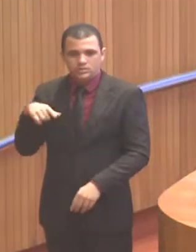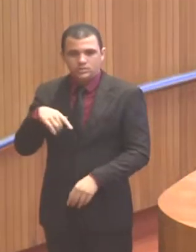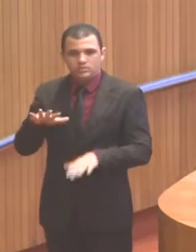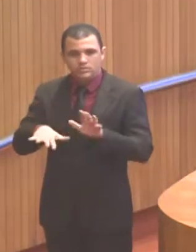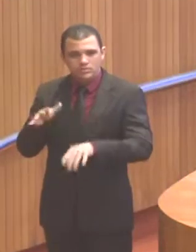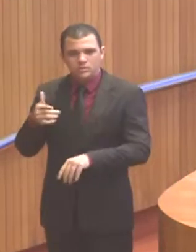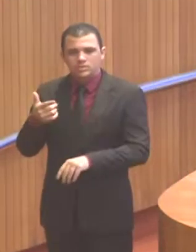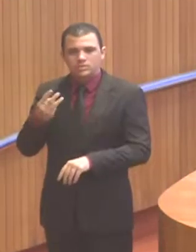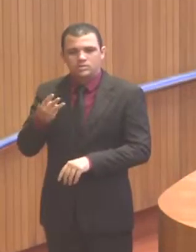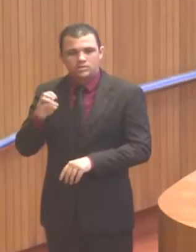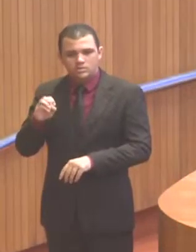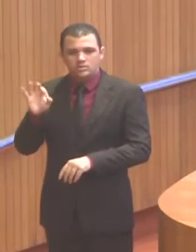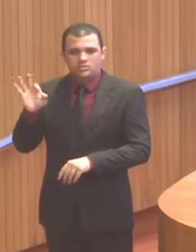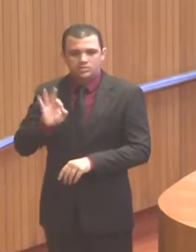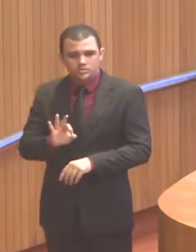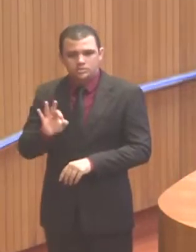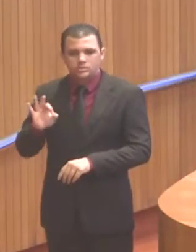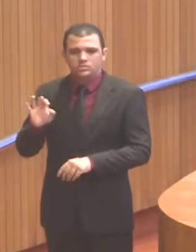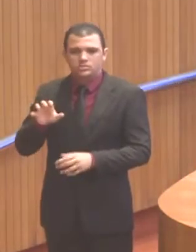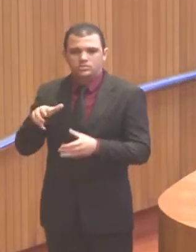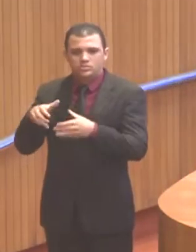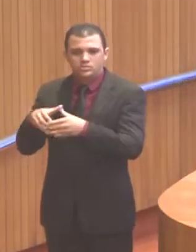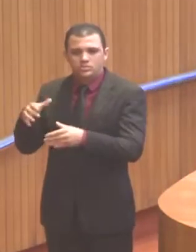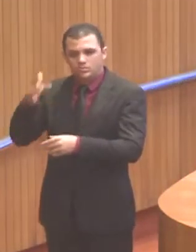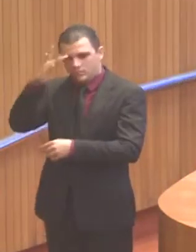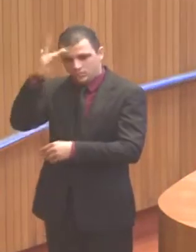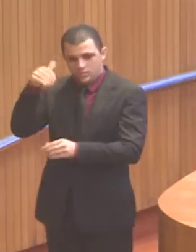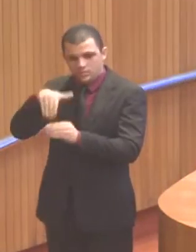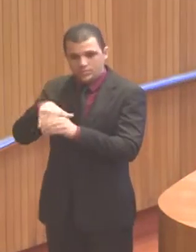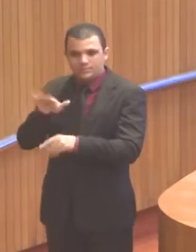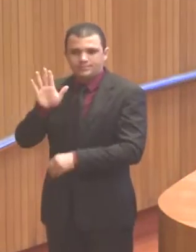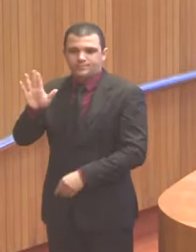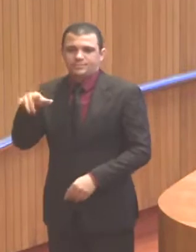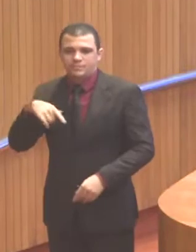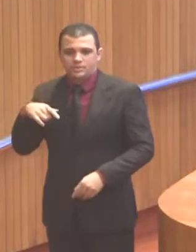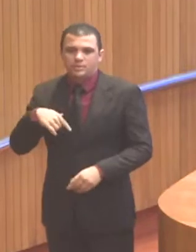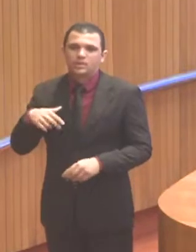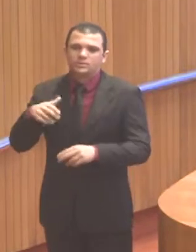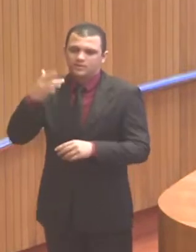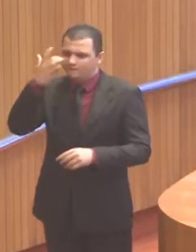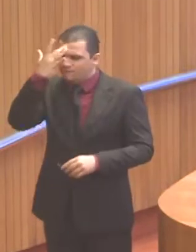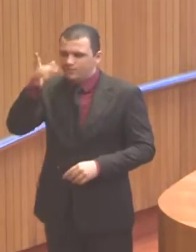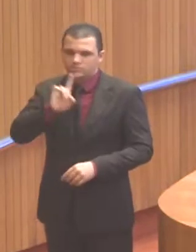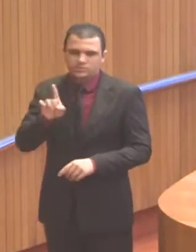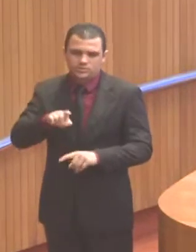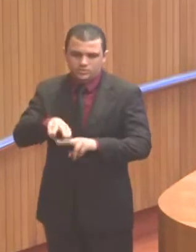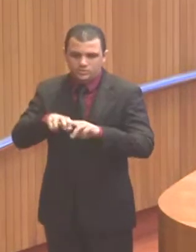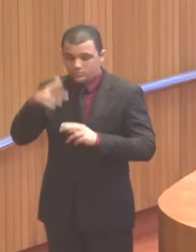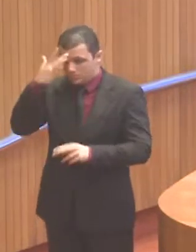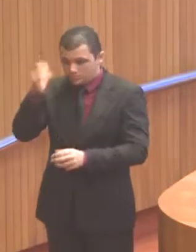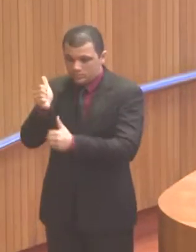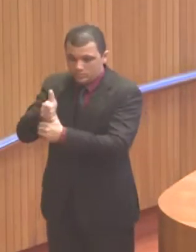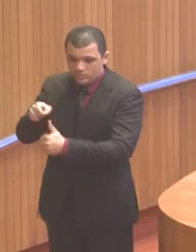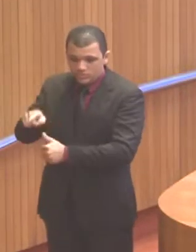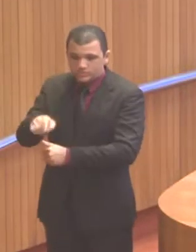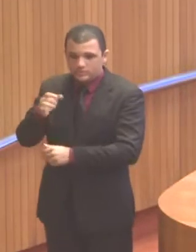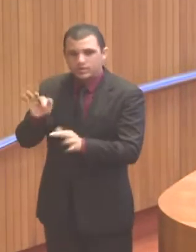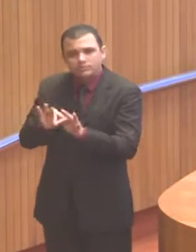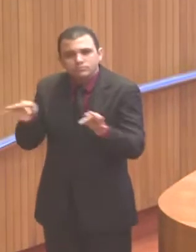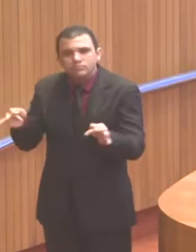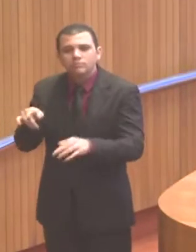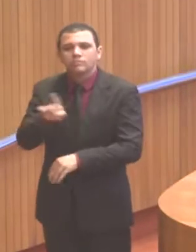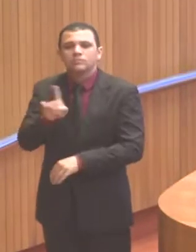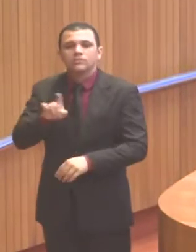candidaturas das chapas. Não é fácil, porque até mesmo o preenchimento dessas vagas não é uma ação tão simples, não por a missão das